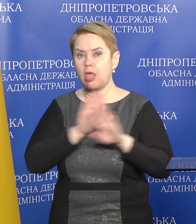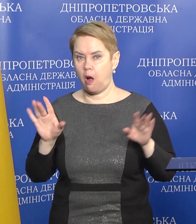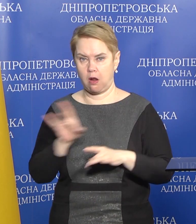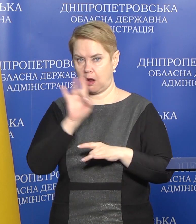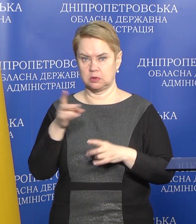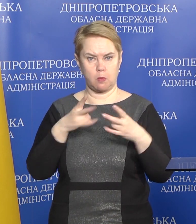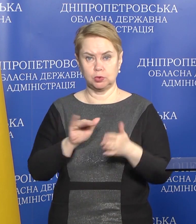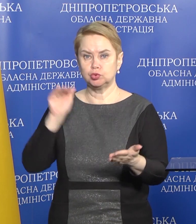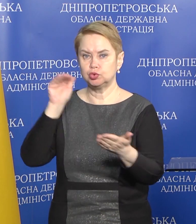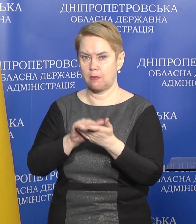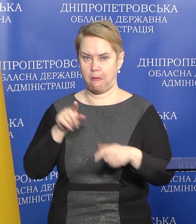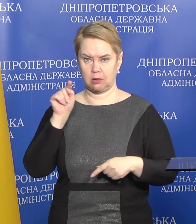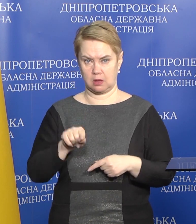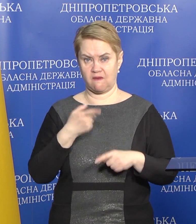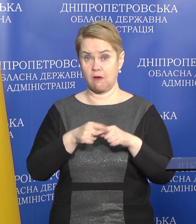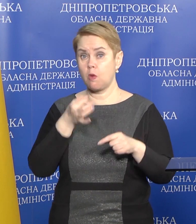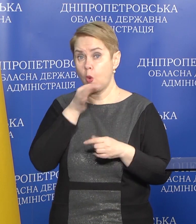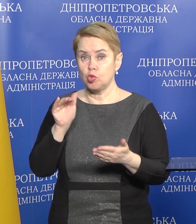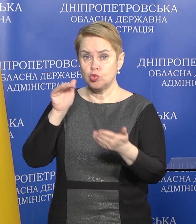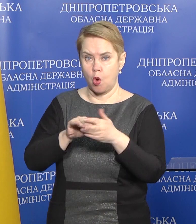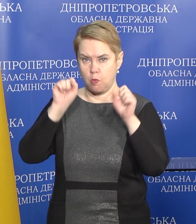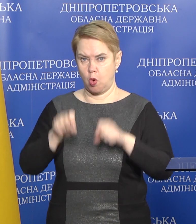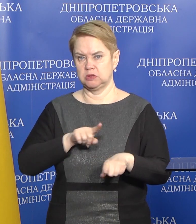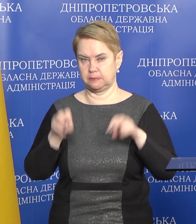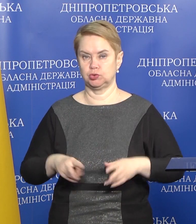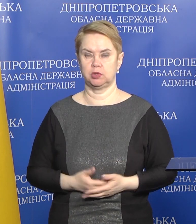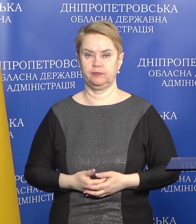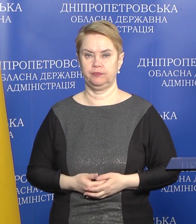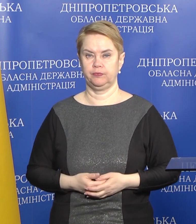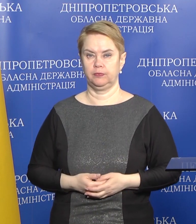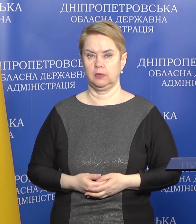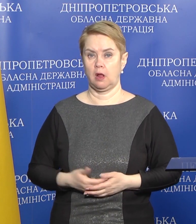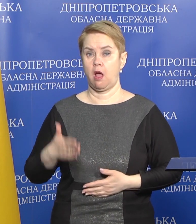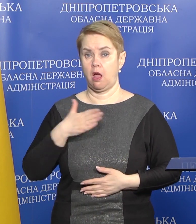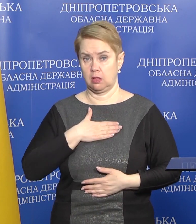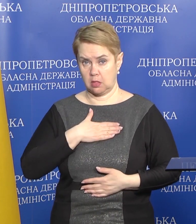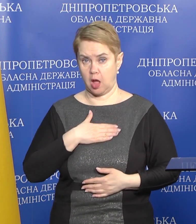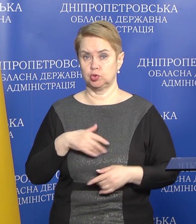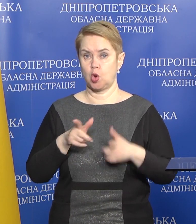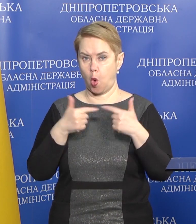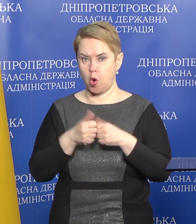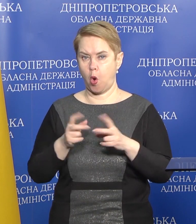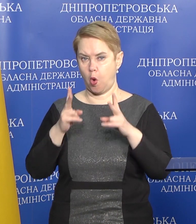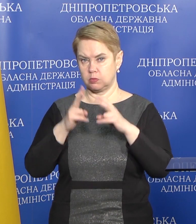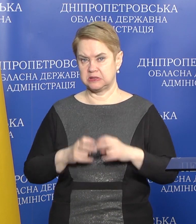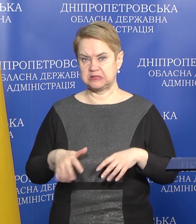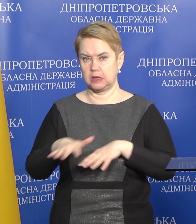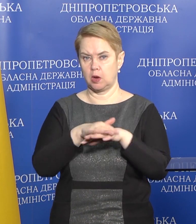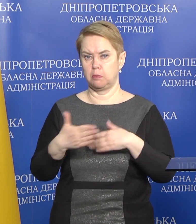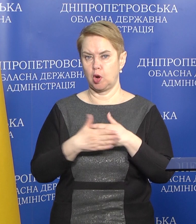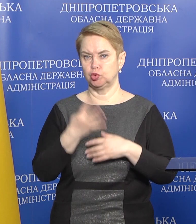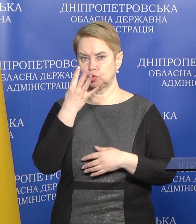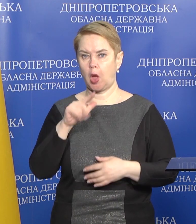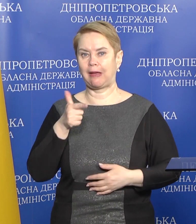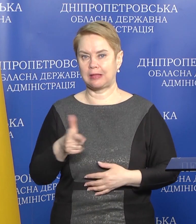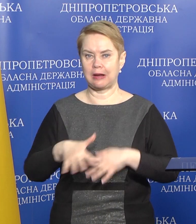ніякому разі не потрібно їх чіпати, тому що вони від будь-якого дотику можуть спрацювати. На даний момент наші піреотехнічні розділи обстежили близько 4 гектарів